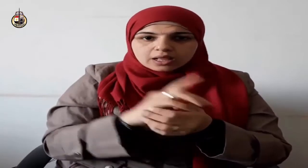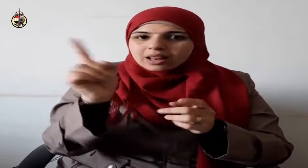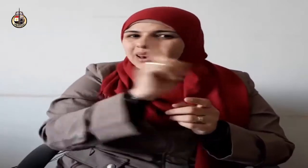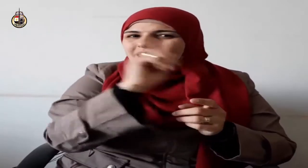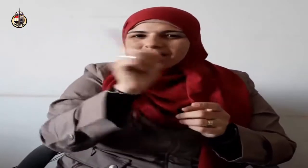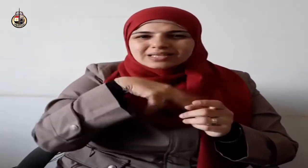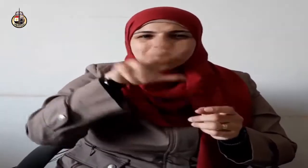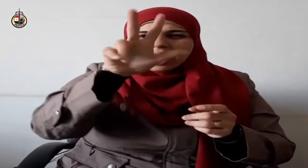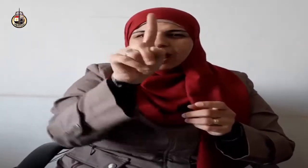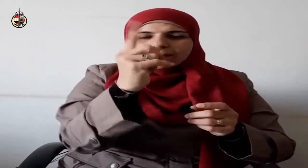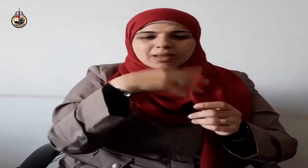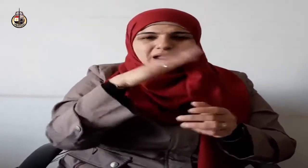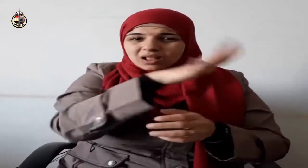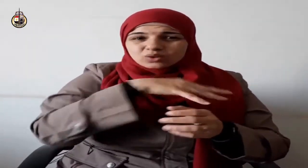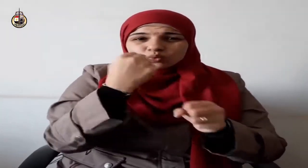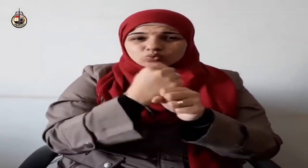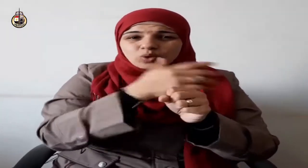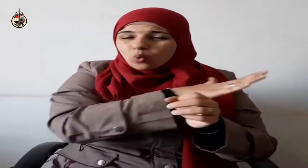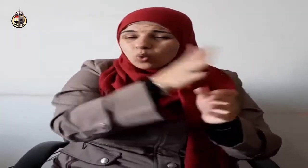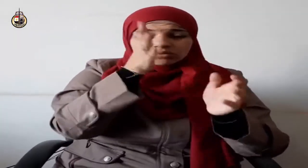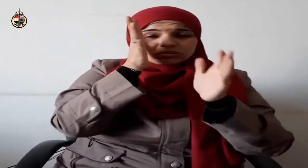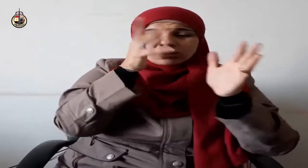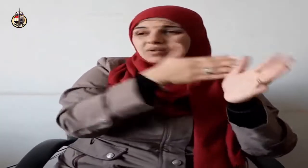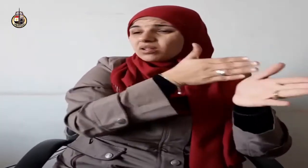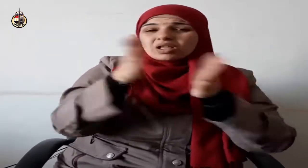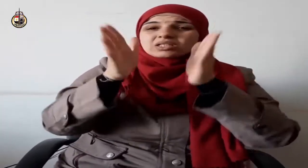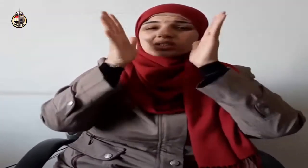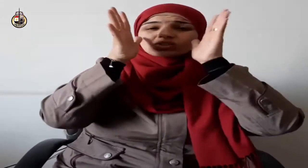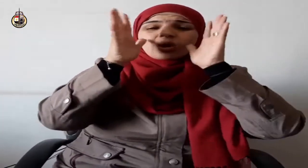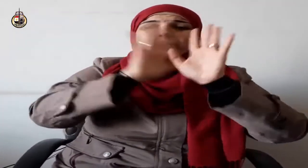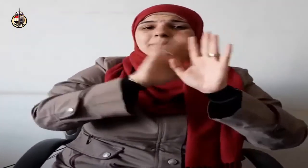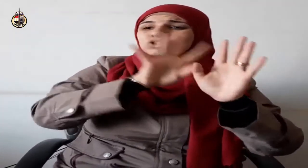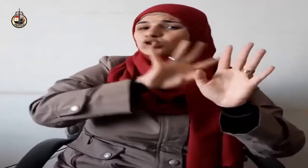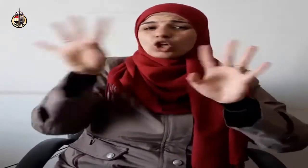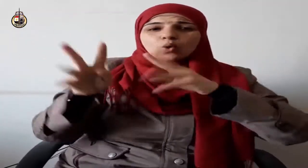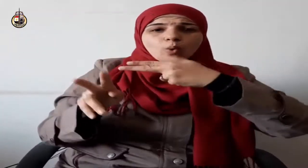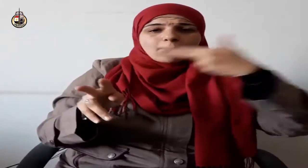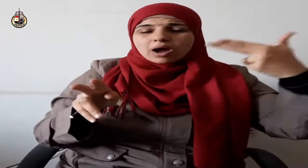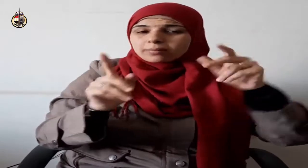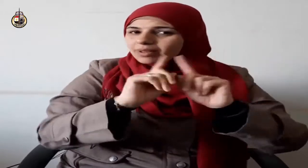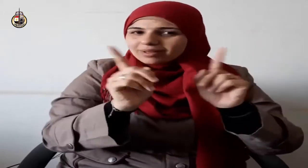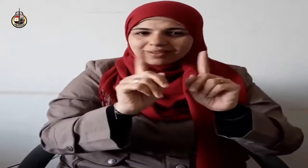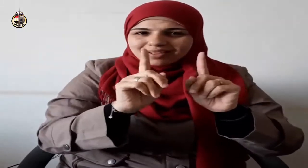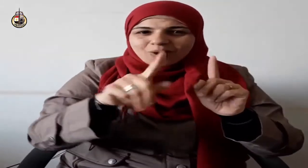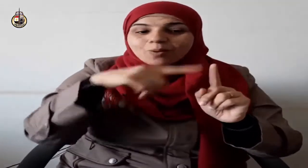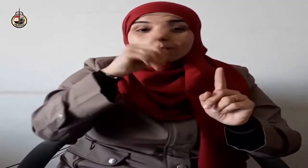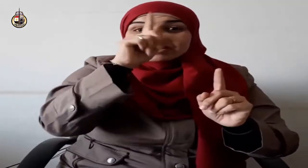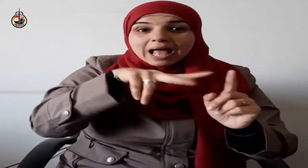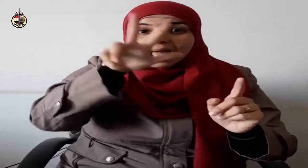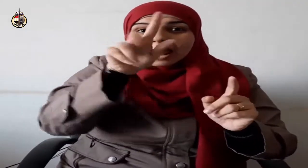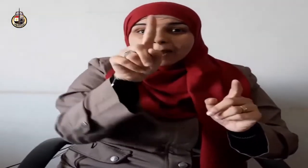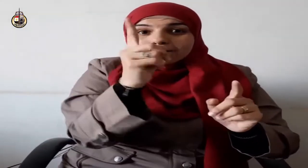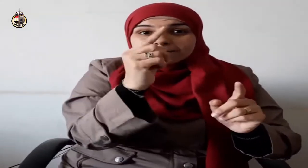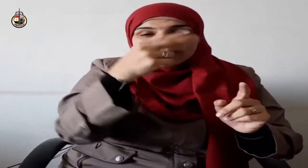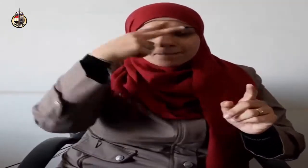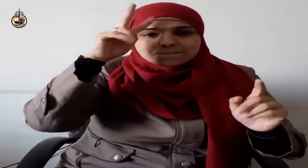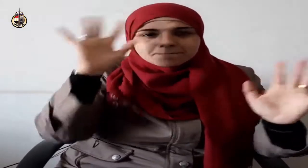شأنه وإن الله لمع المحسنين والتقوى هي فعل كل